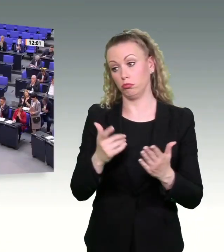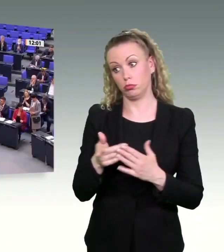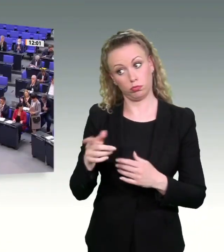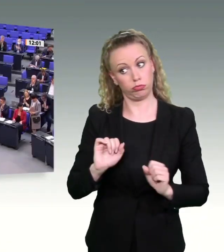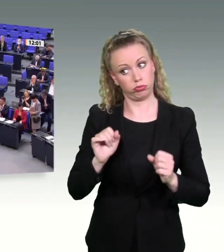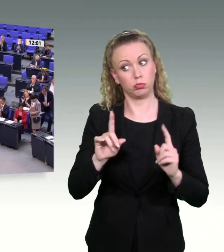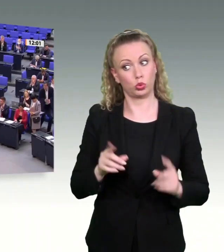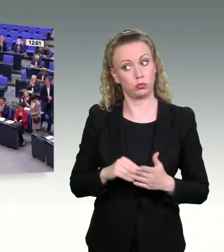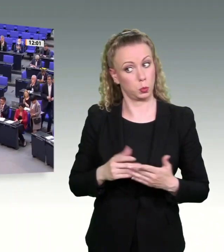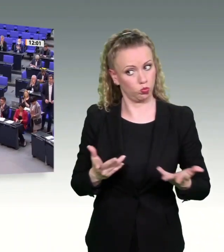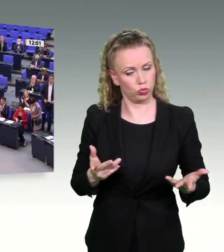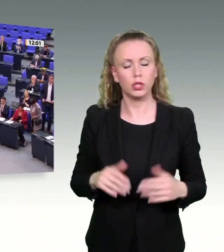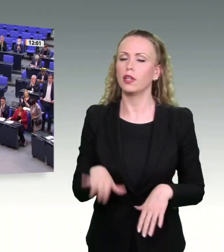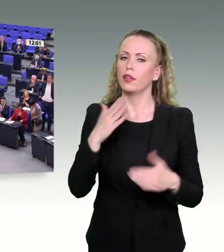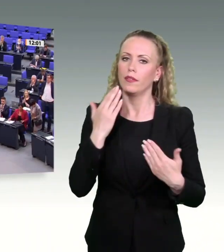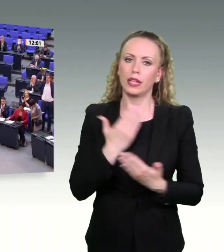Applaus